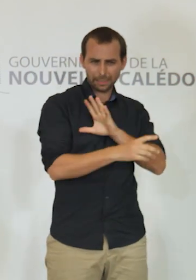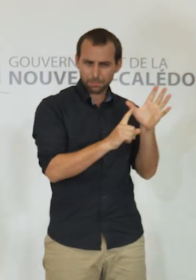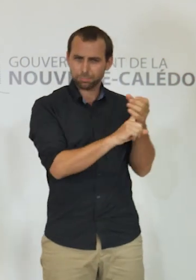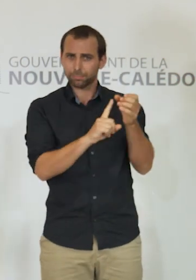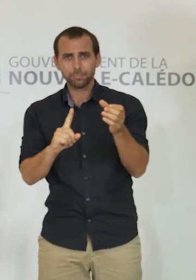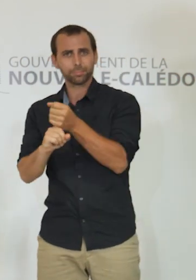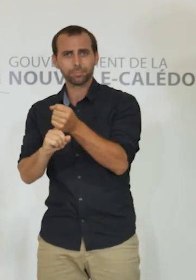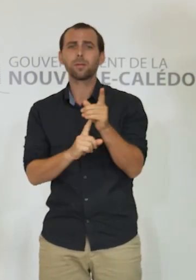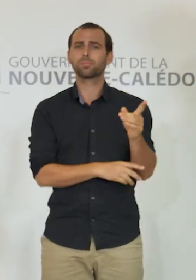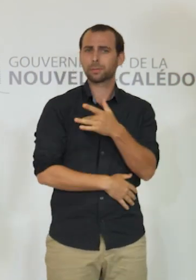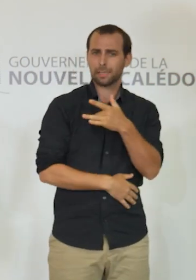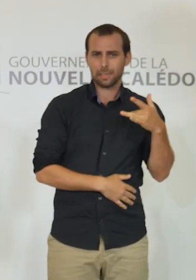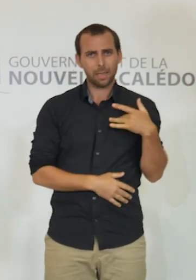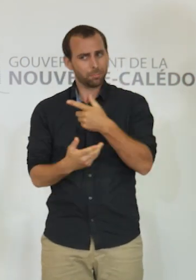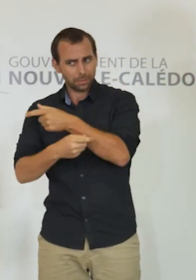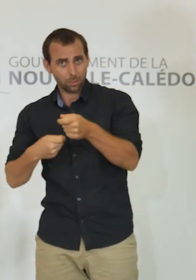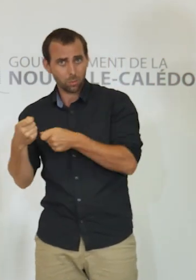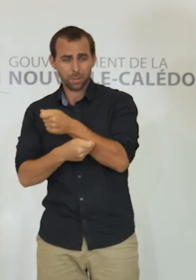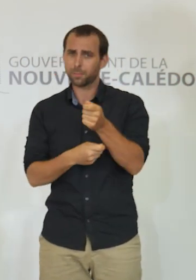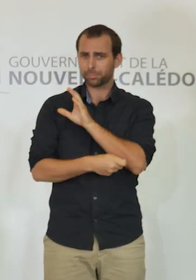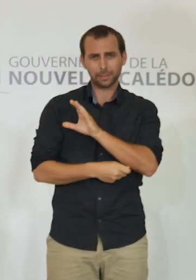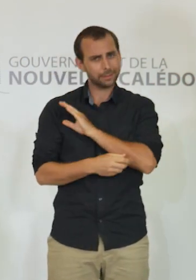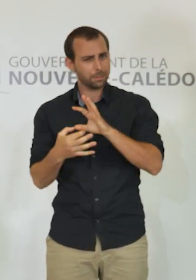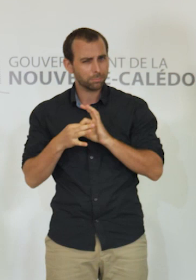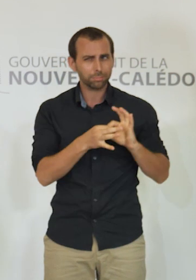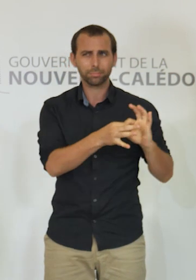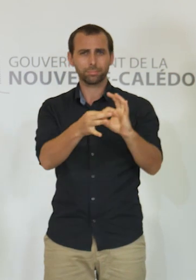sanitaires en même temps, collectivement.